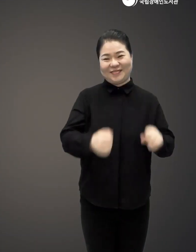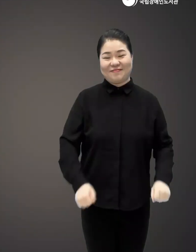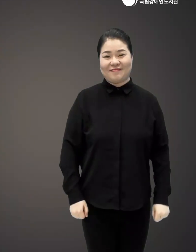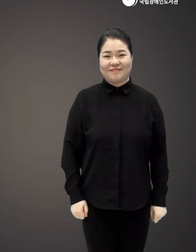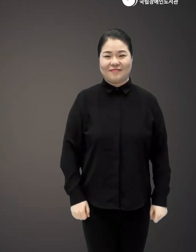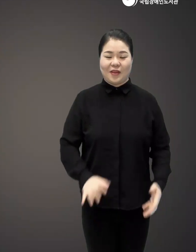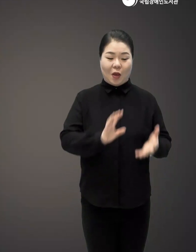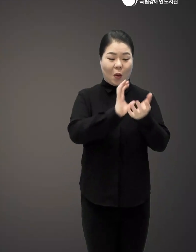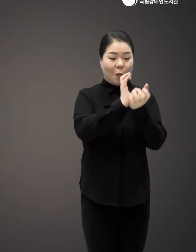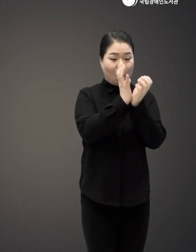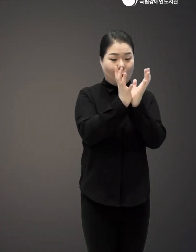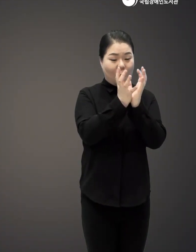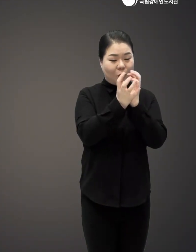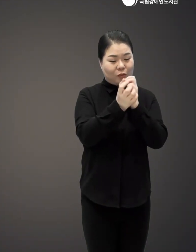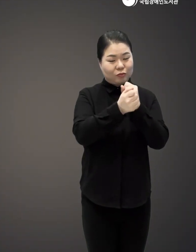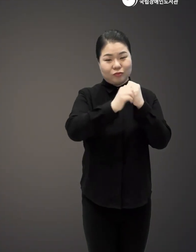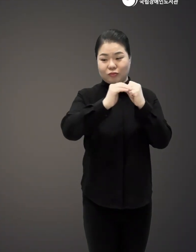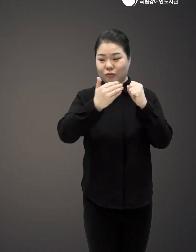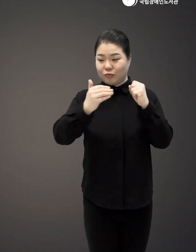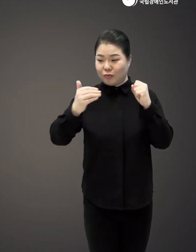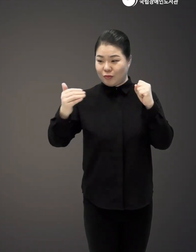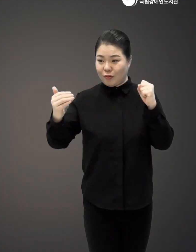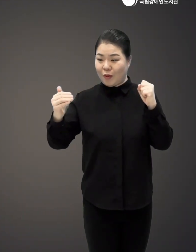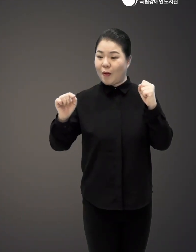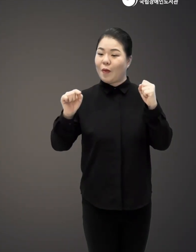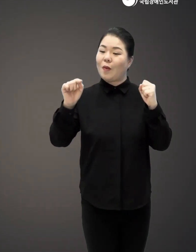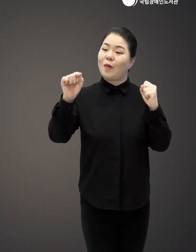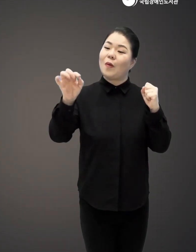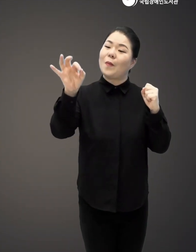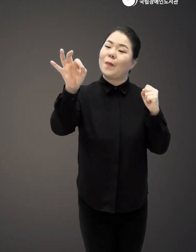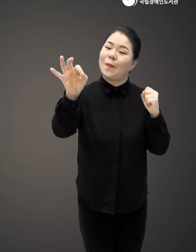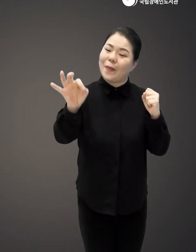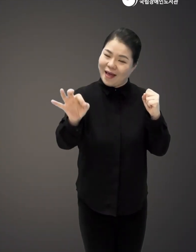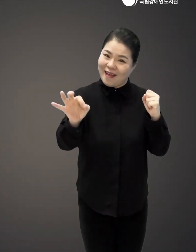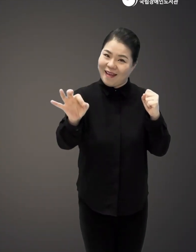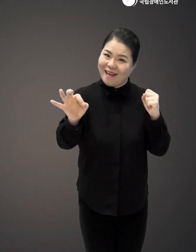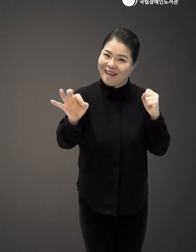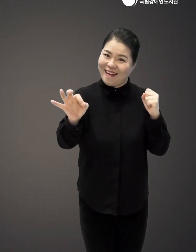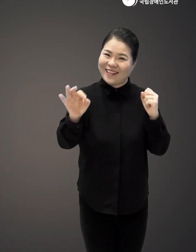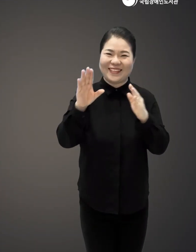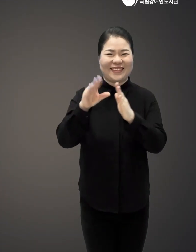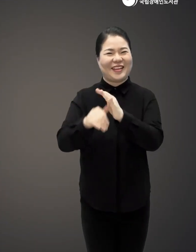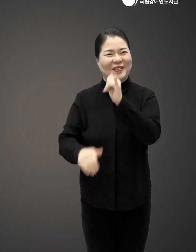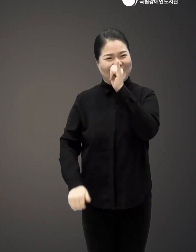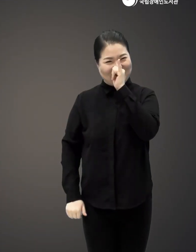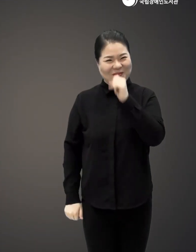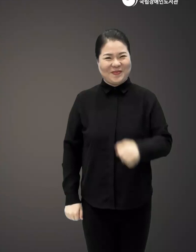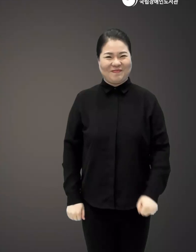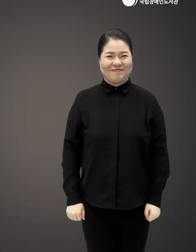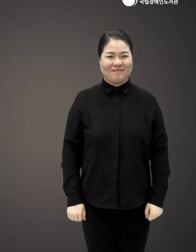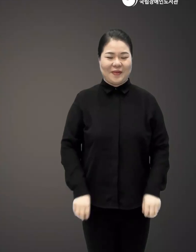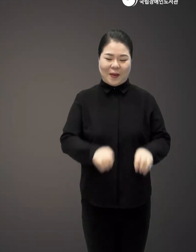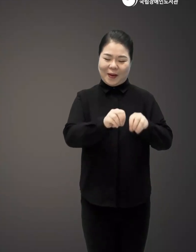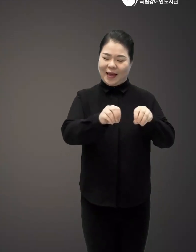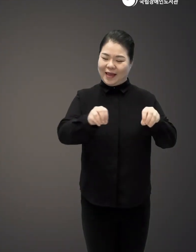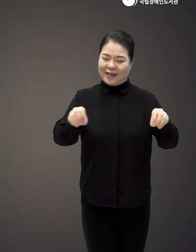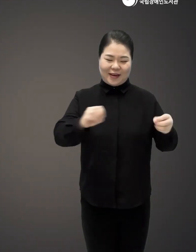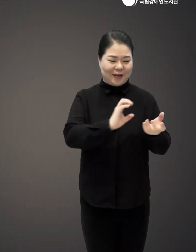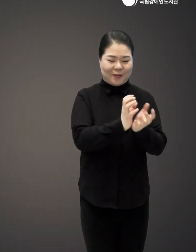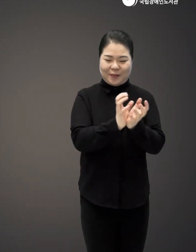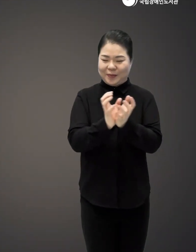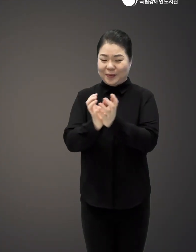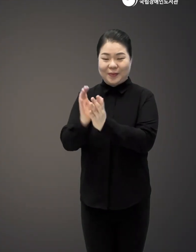저물기도 하고 흩날리기도 하다가도 슬며시 어딘가에 기대는 순간이 있고 이내